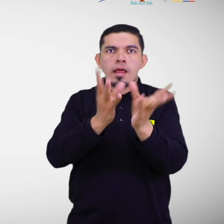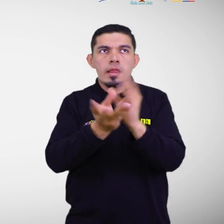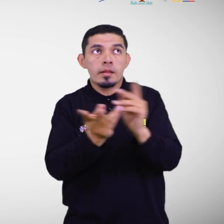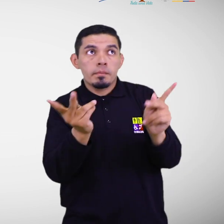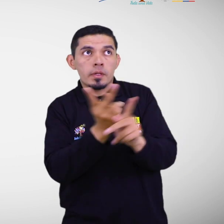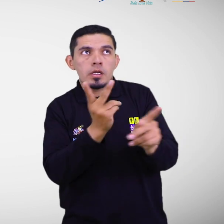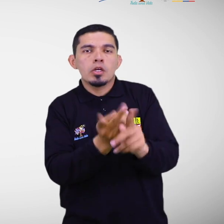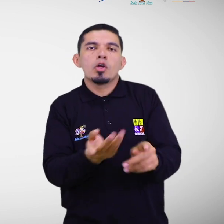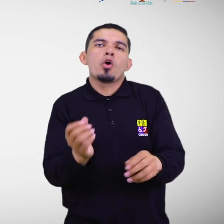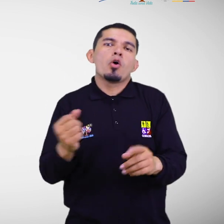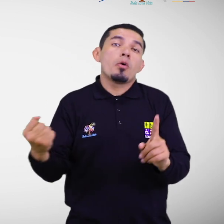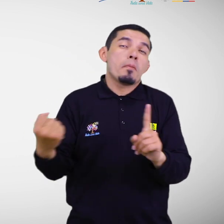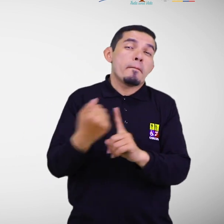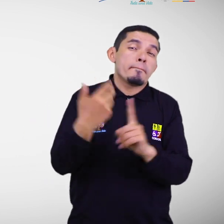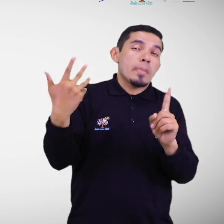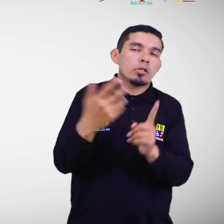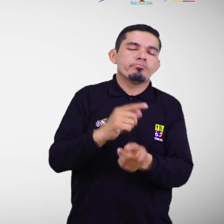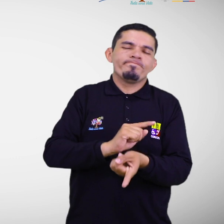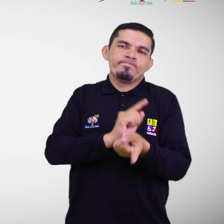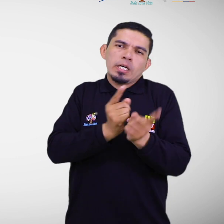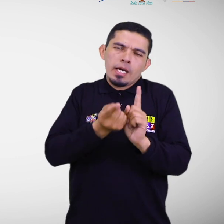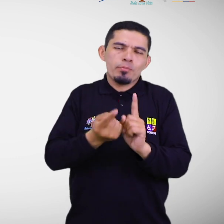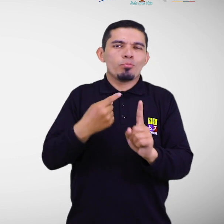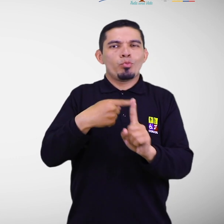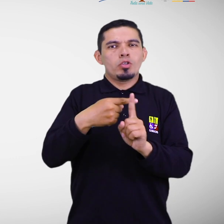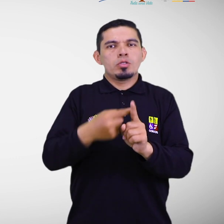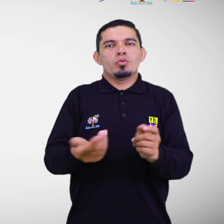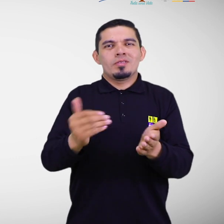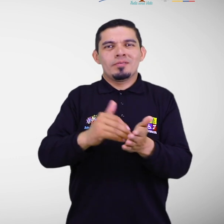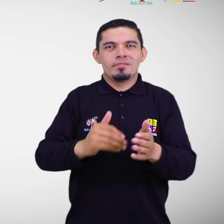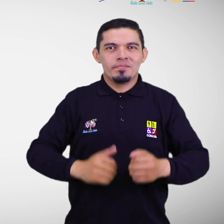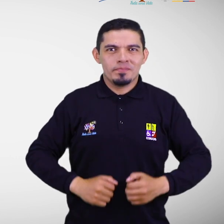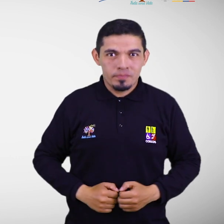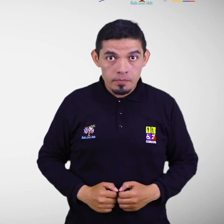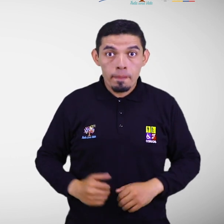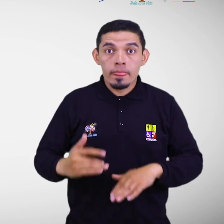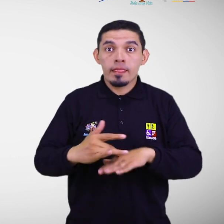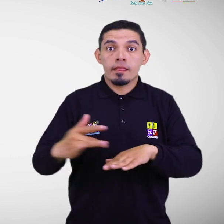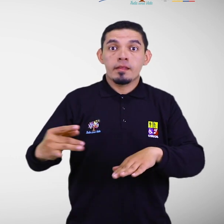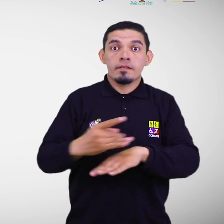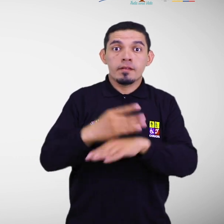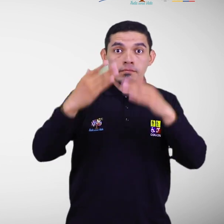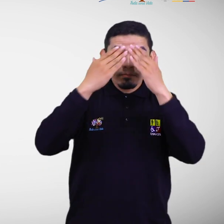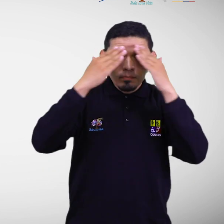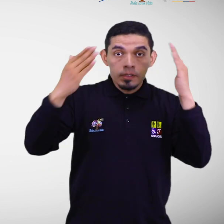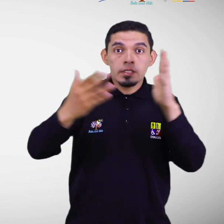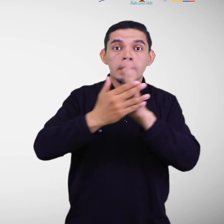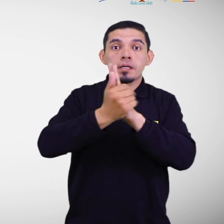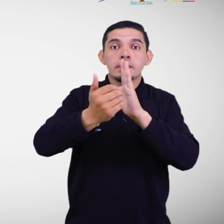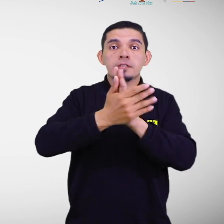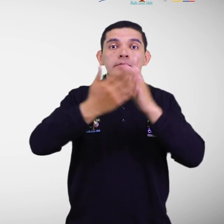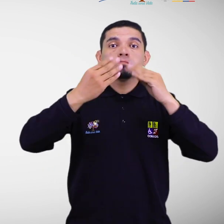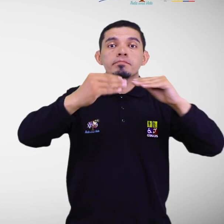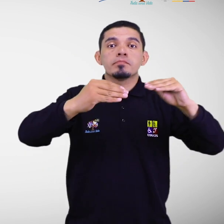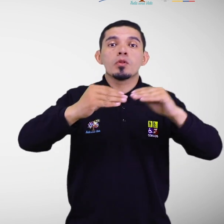recuperarse de los impactos de manera oportuna. A través de la sensibilización, capacitación, organización y